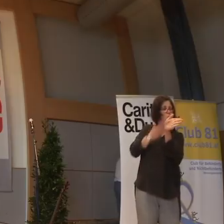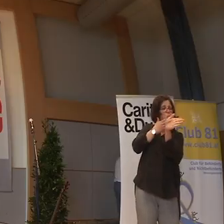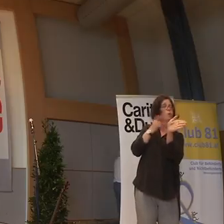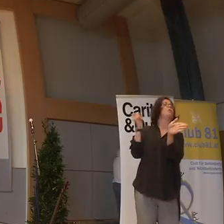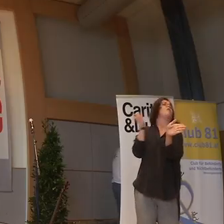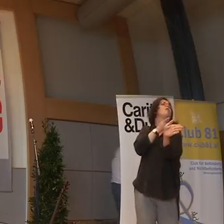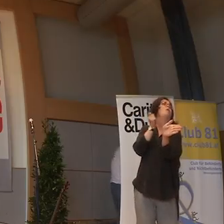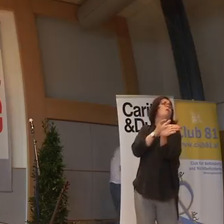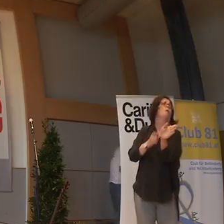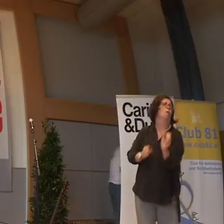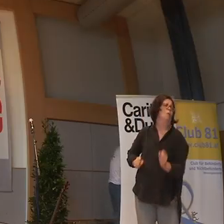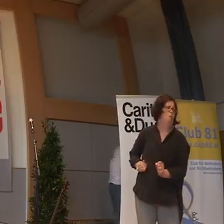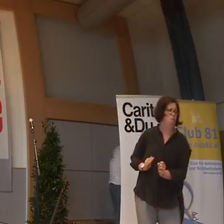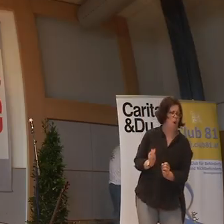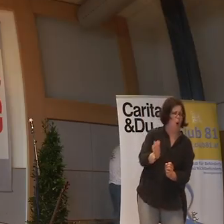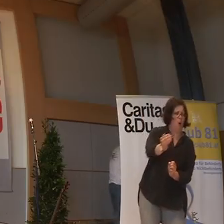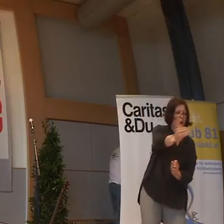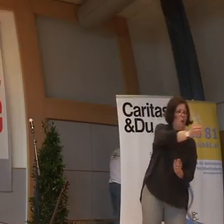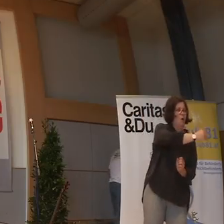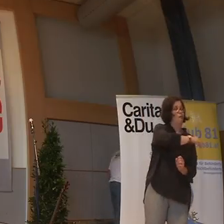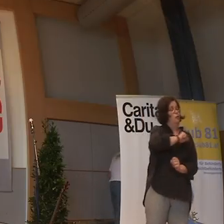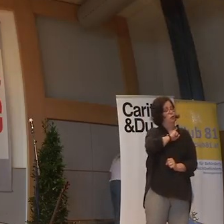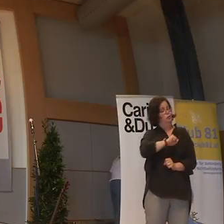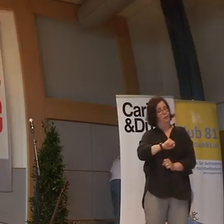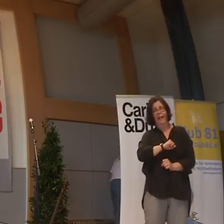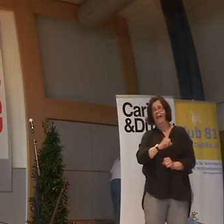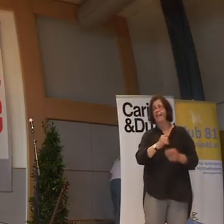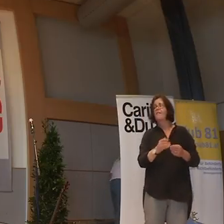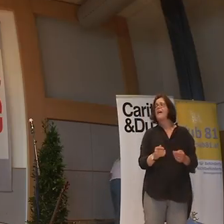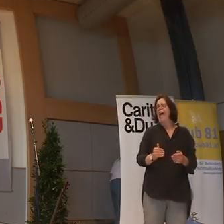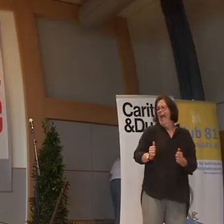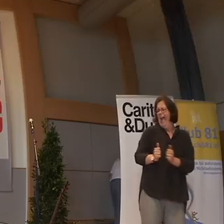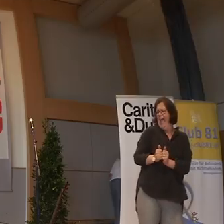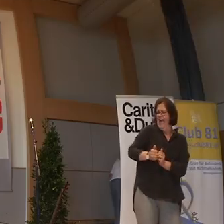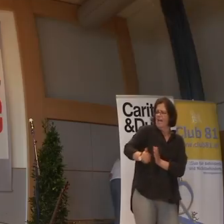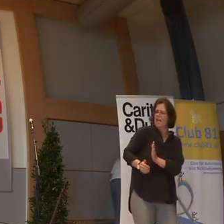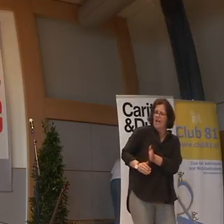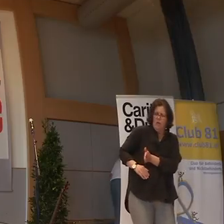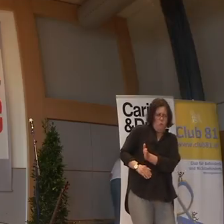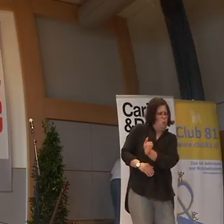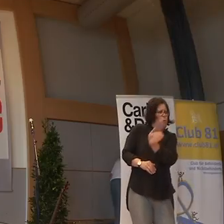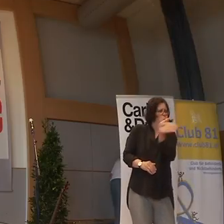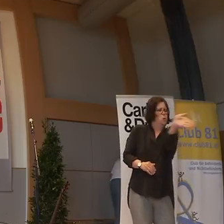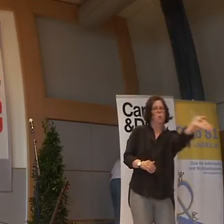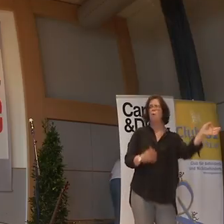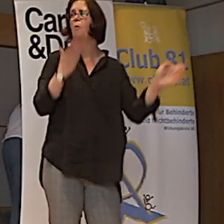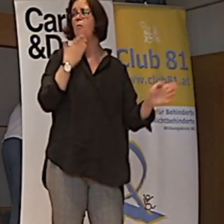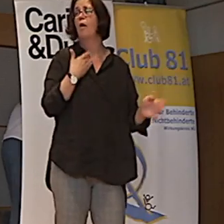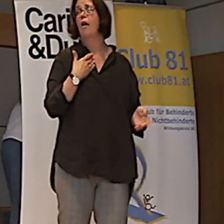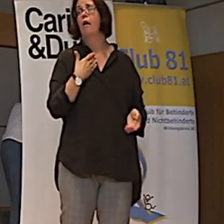coolen Abgang hinzulegen, und zwar so schnell wie möglich, so eng wie möglich, um die Bar rumzufahren.